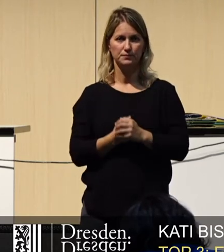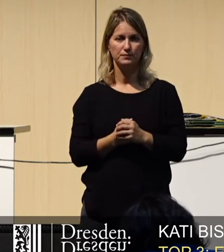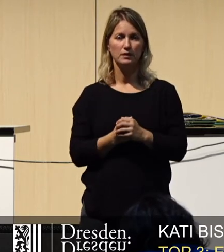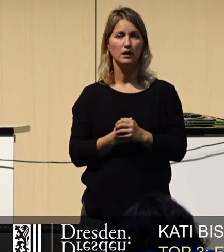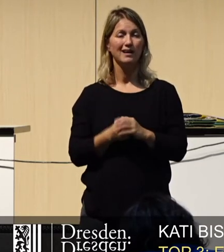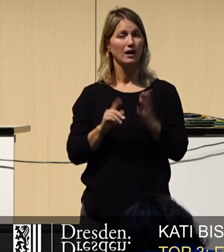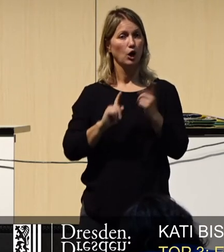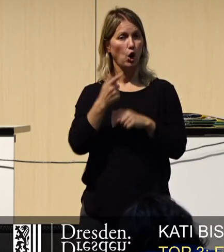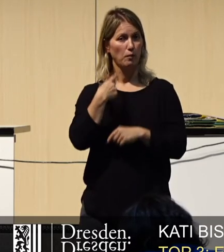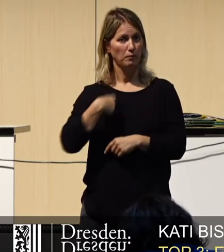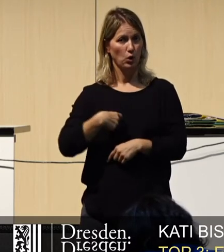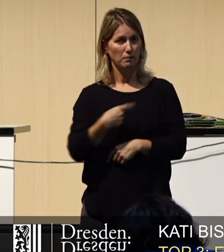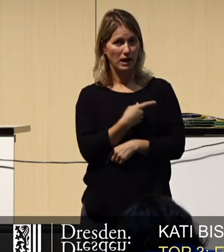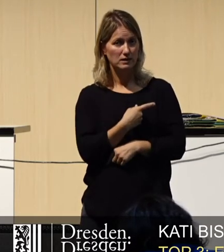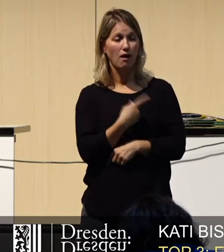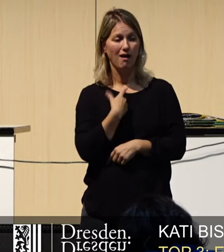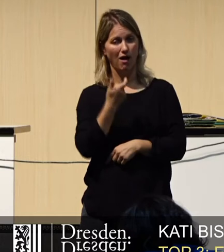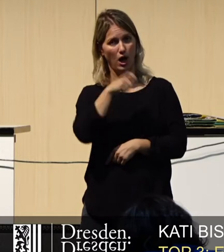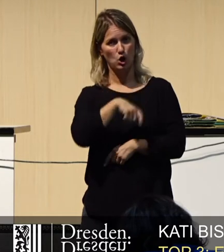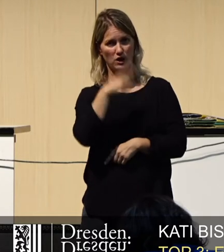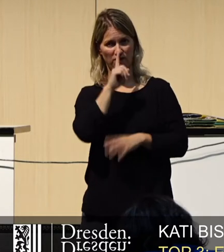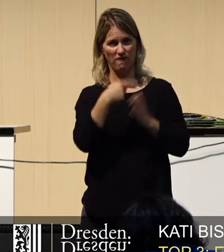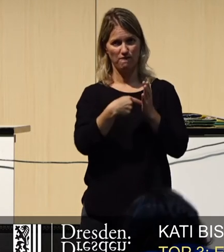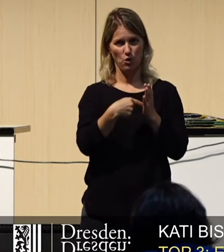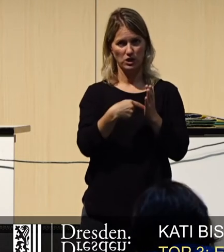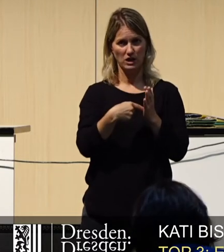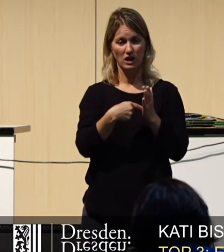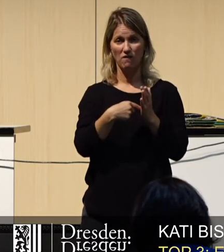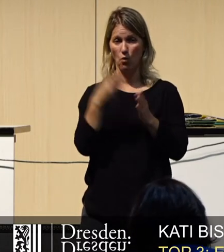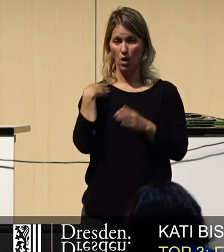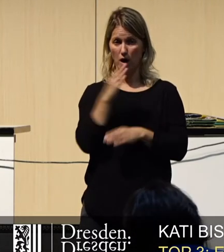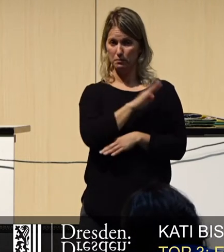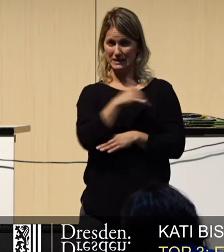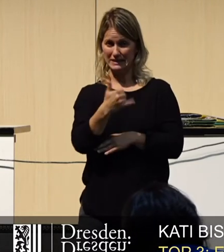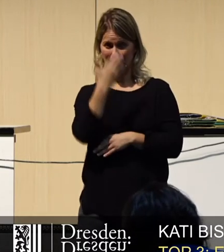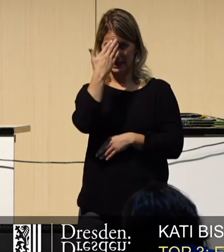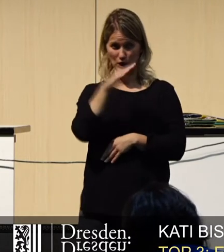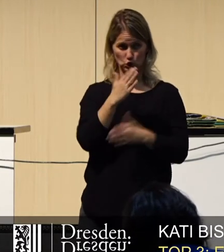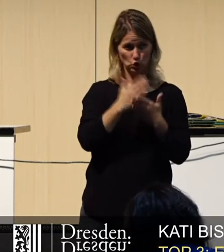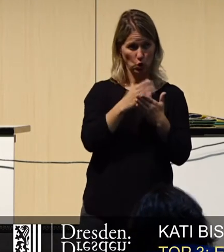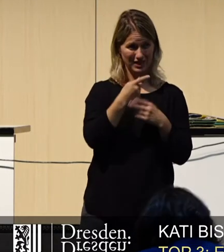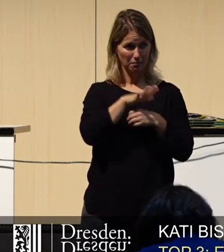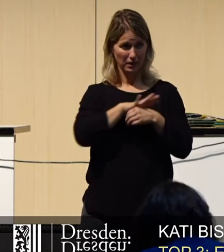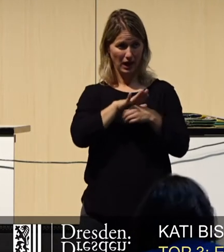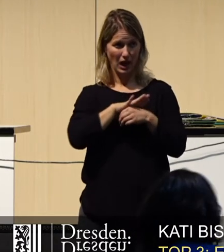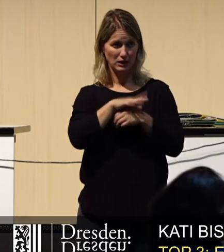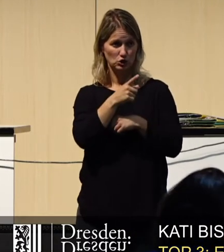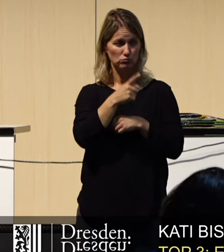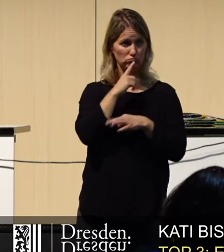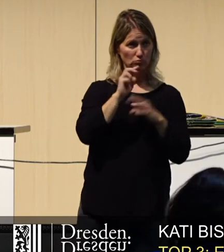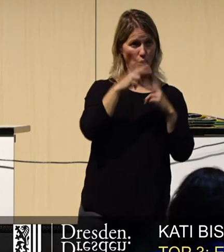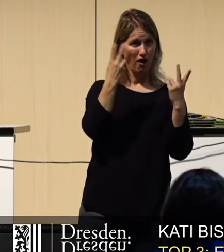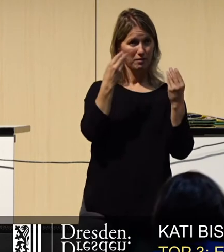Der Oberbürgermeister wird aufgefordert, auch bereits bekannte Studien und Untersuchungen, soweit sie aus öffentlichen